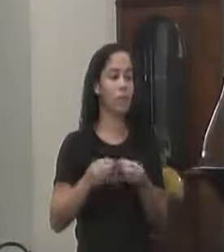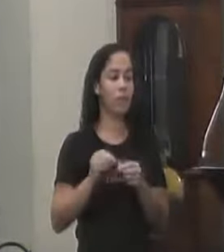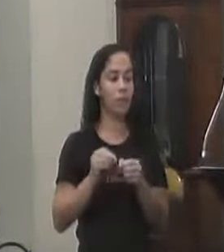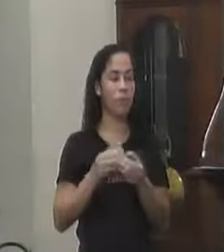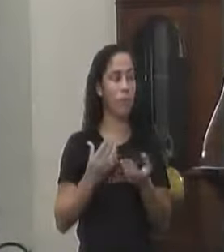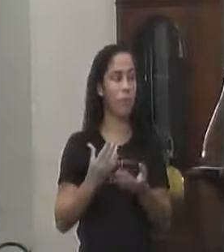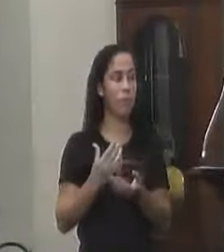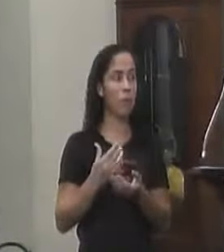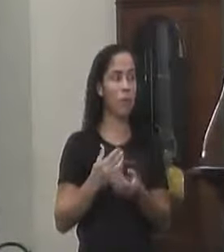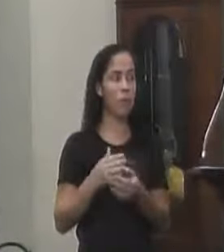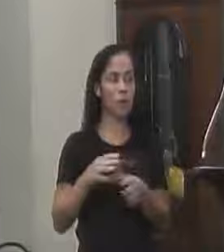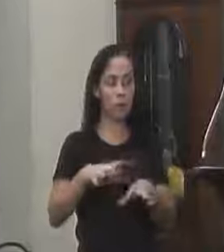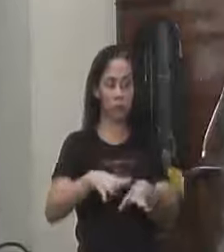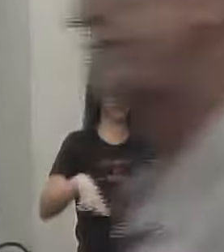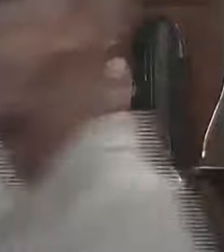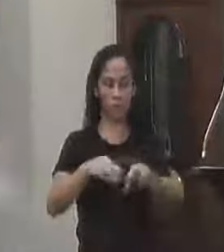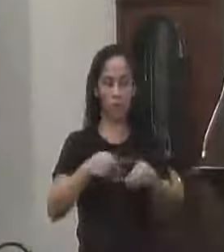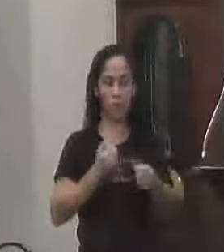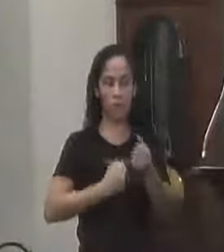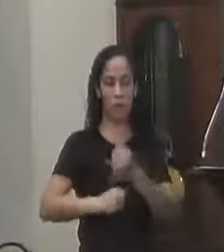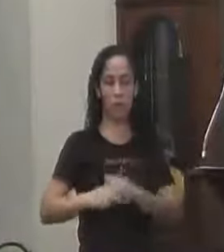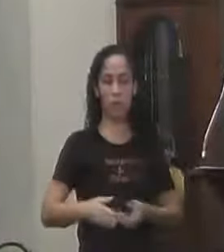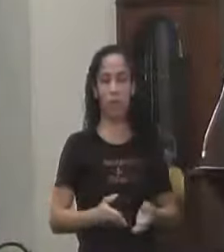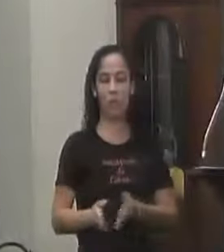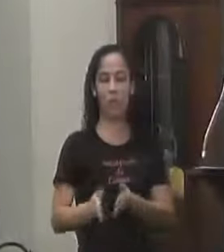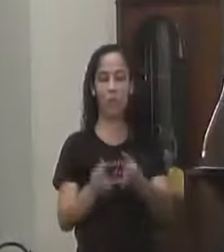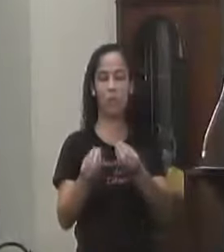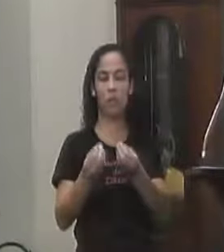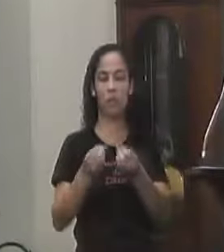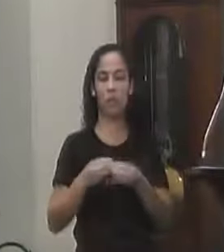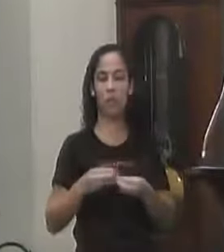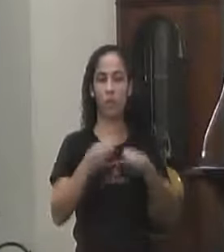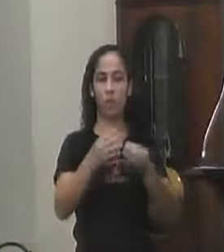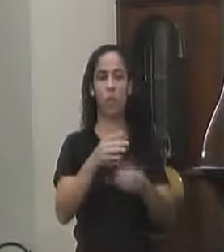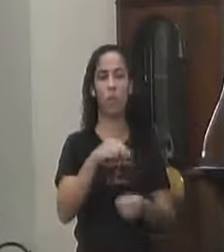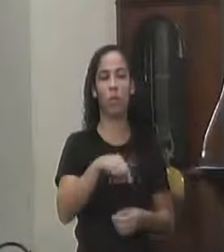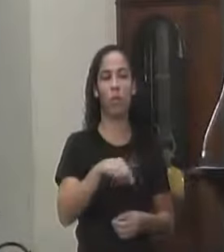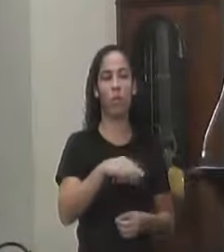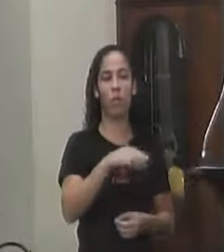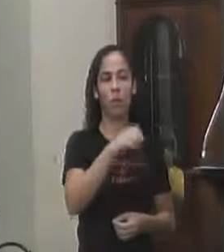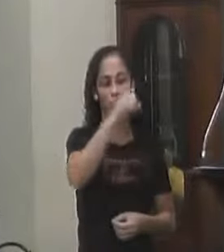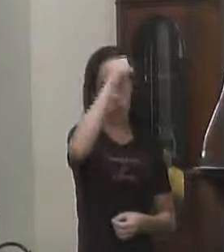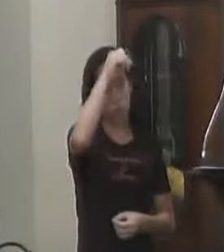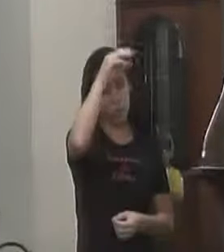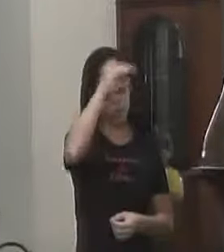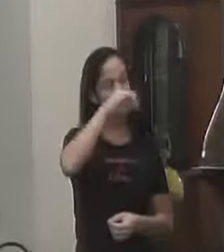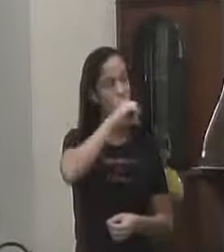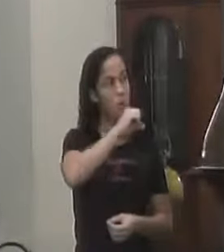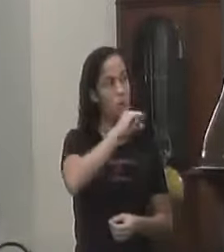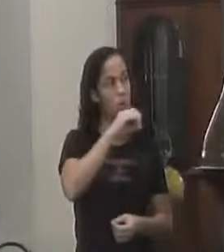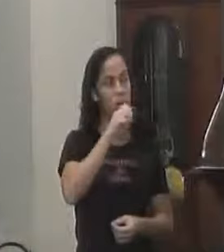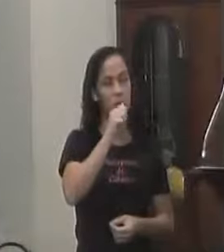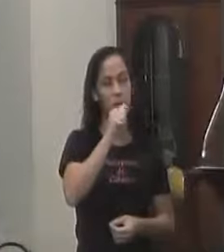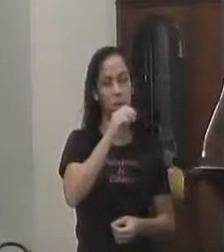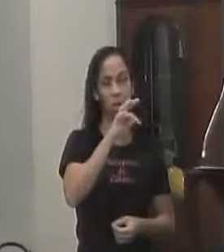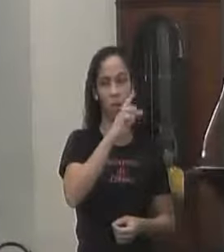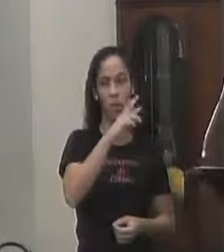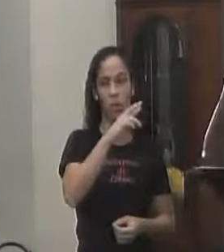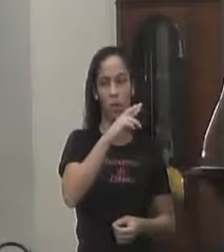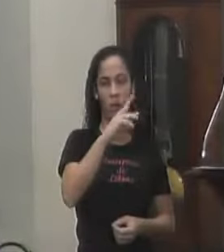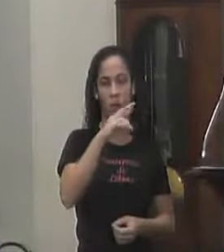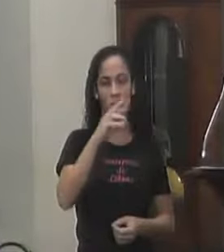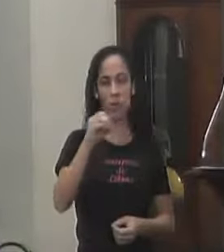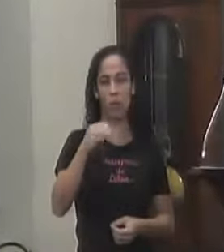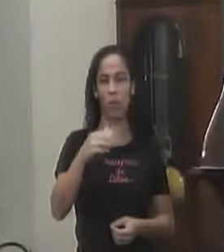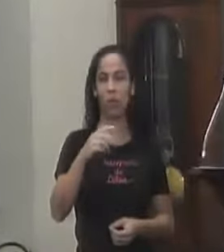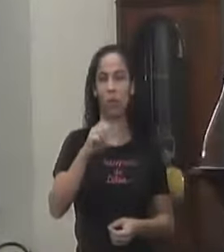aterro sanitário Ia doar uma para o município Eu acho Se o aterro sanitário O tempo que ele já está Pegando